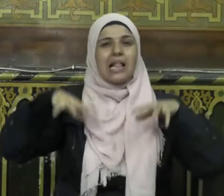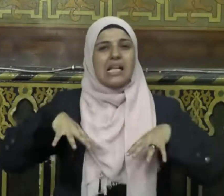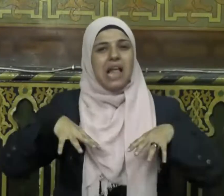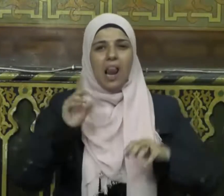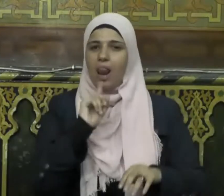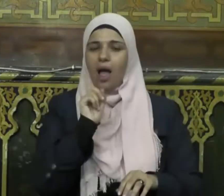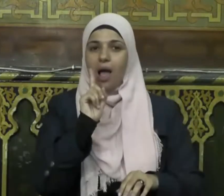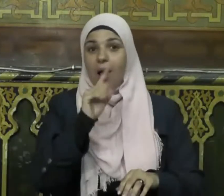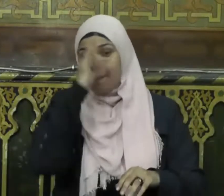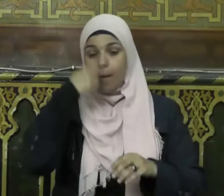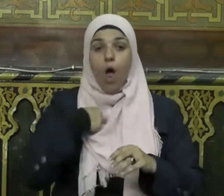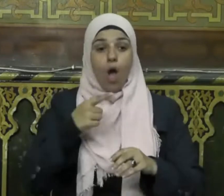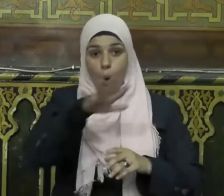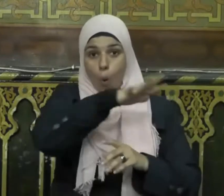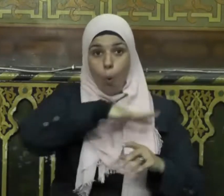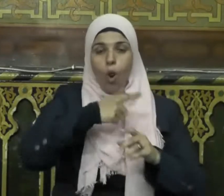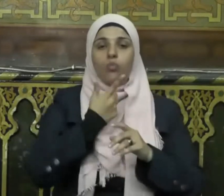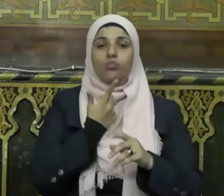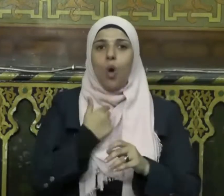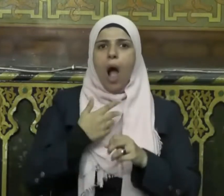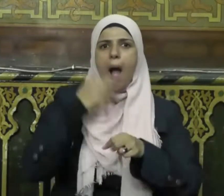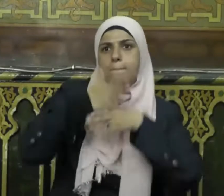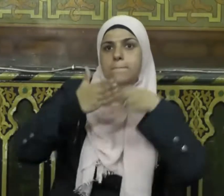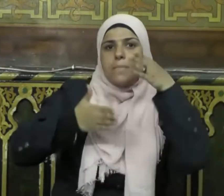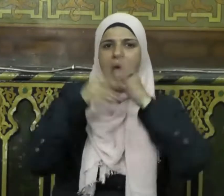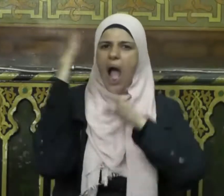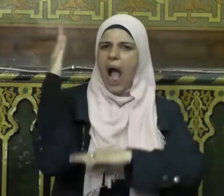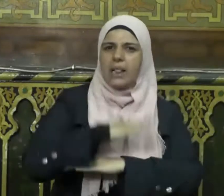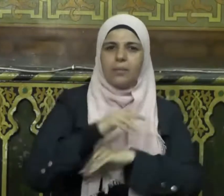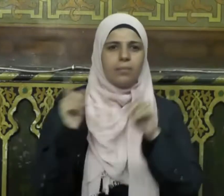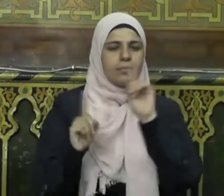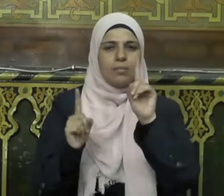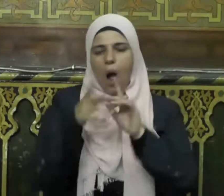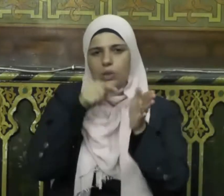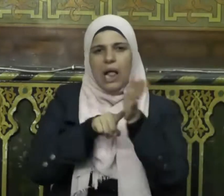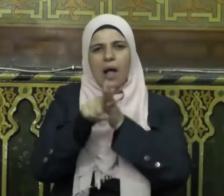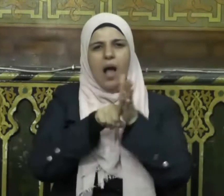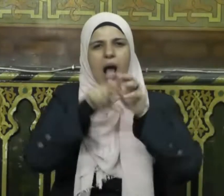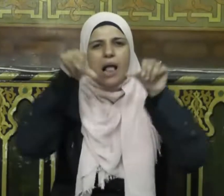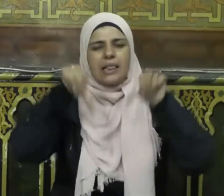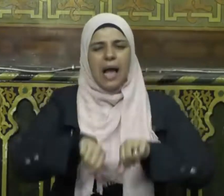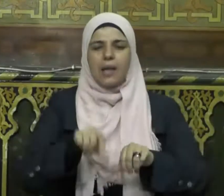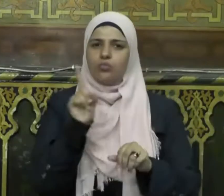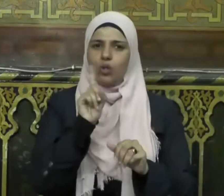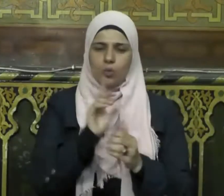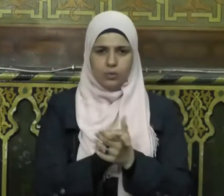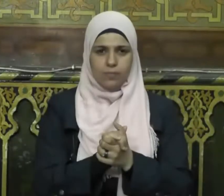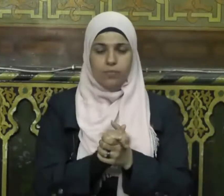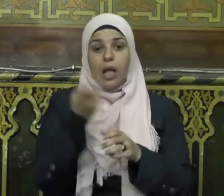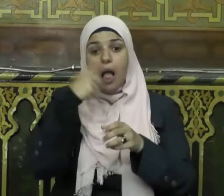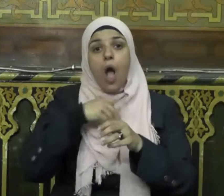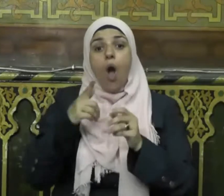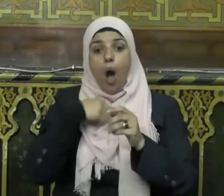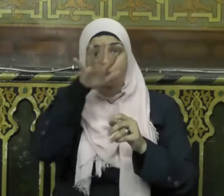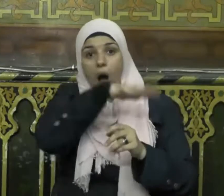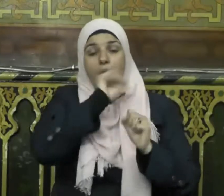كسل أمة بناء لا أمة هدم أو تخريب أمة